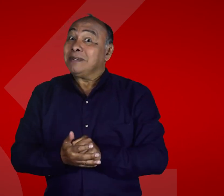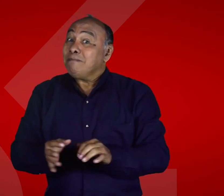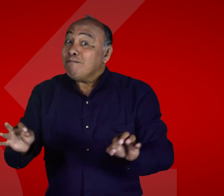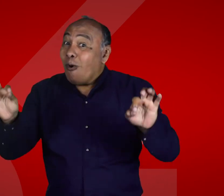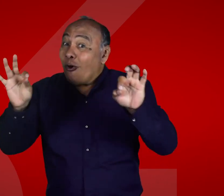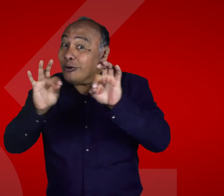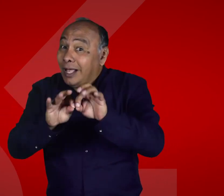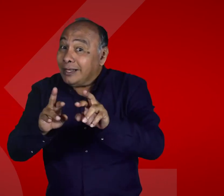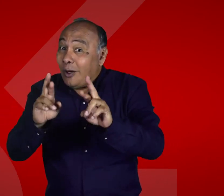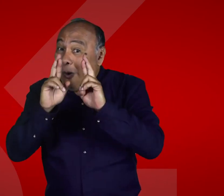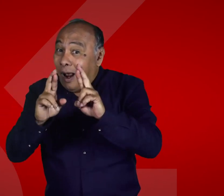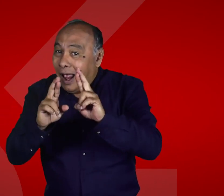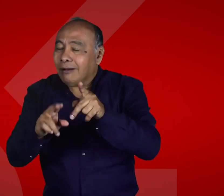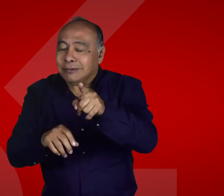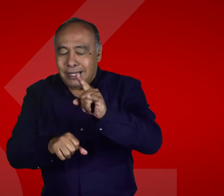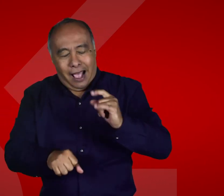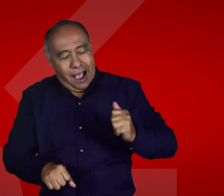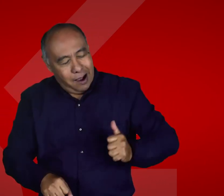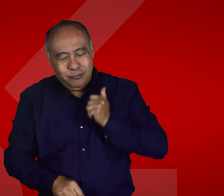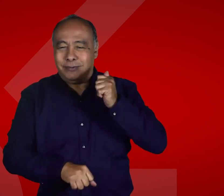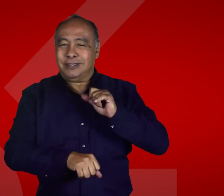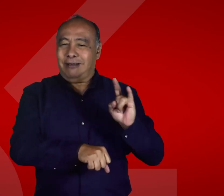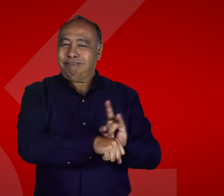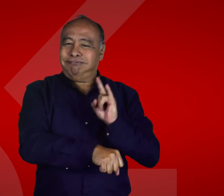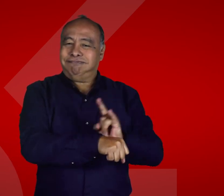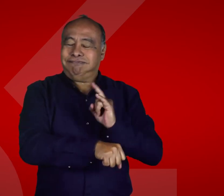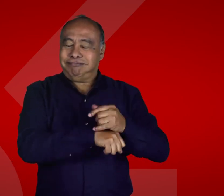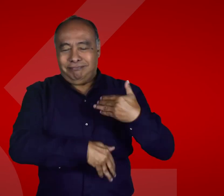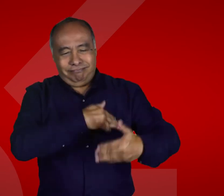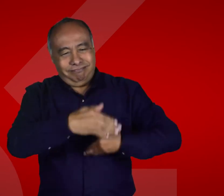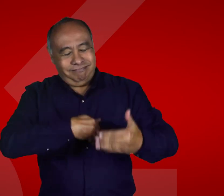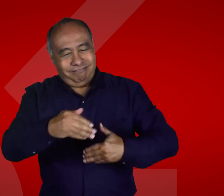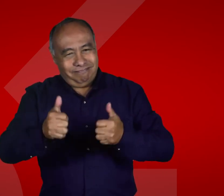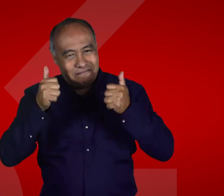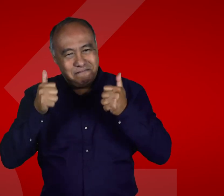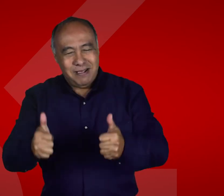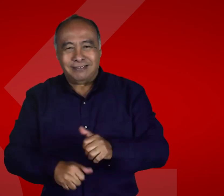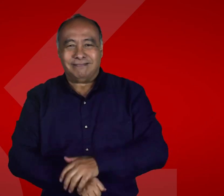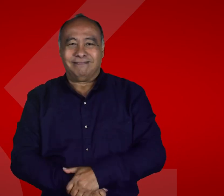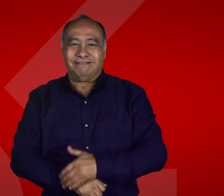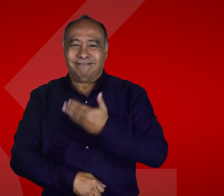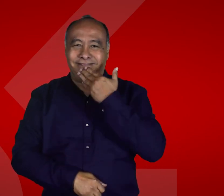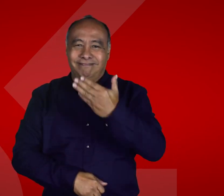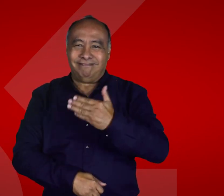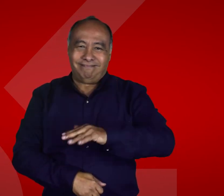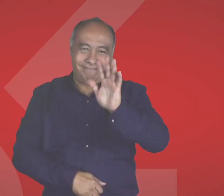Es importante que ustedes puedan aprovechar esta oportunidad. Gracias, adiós.